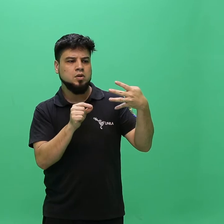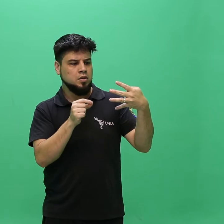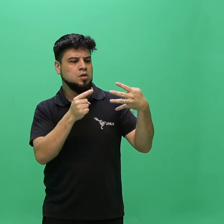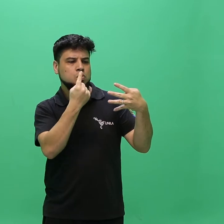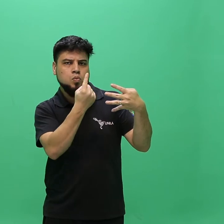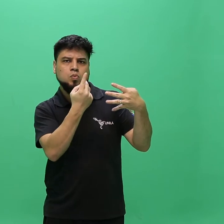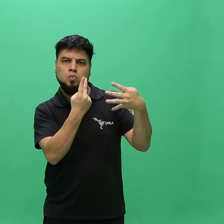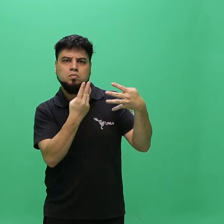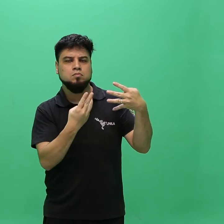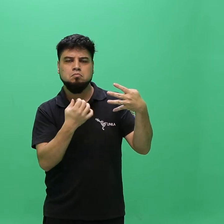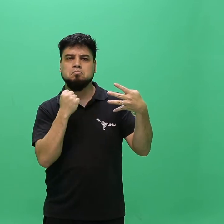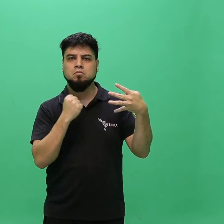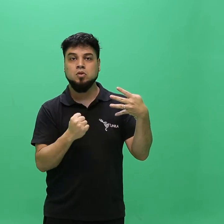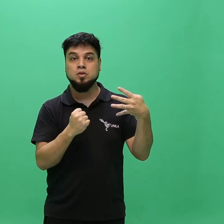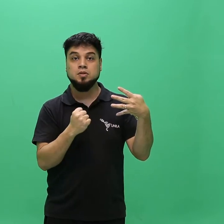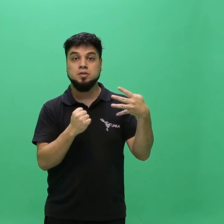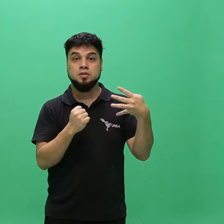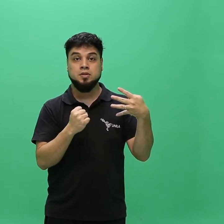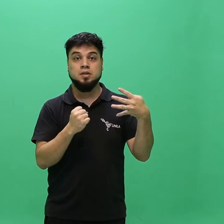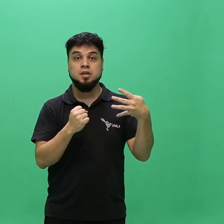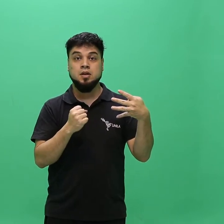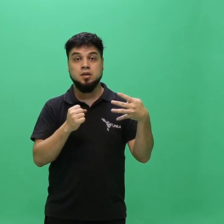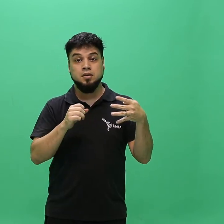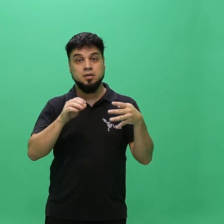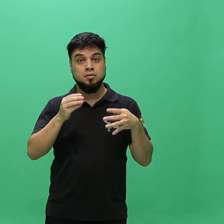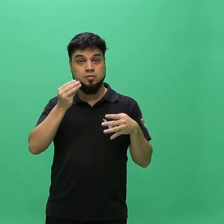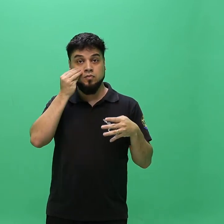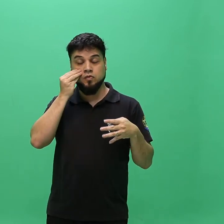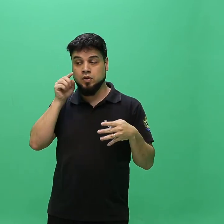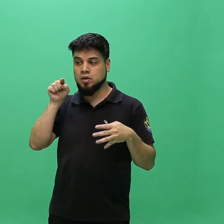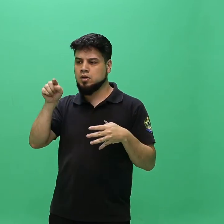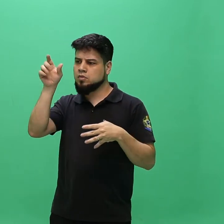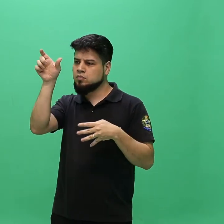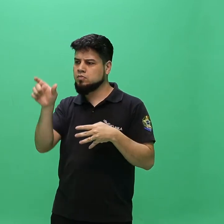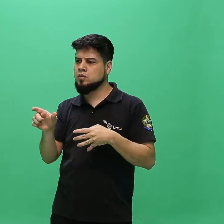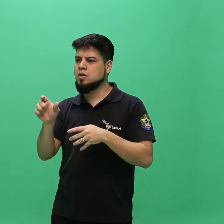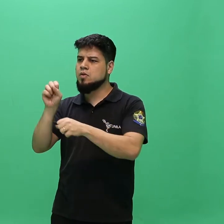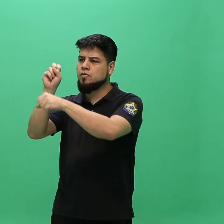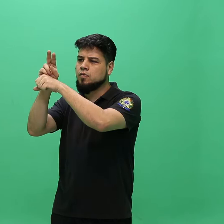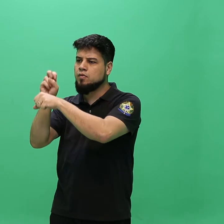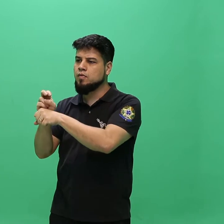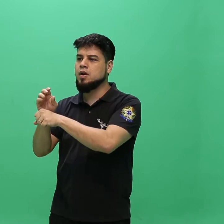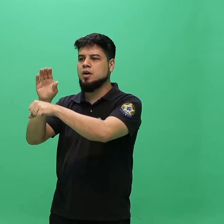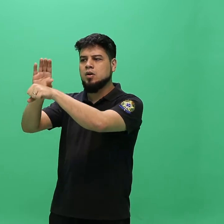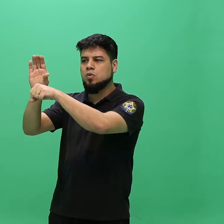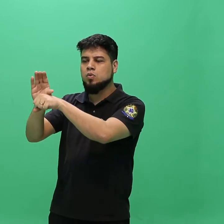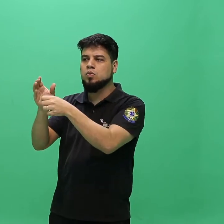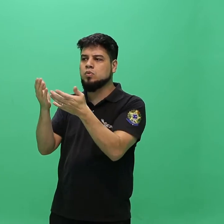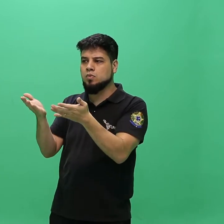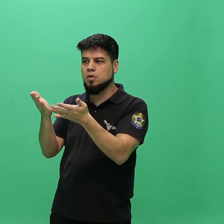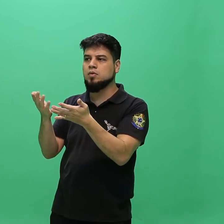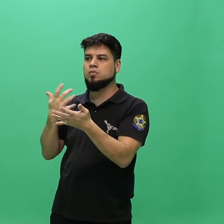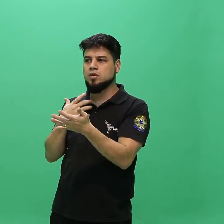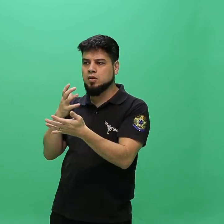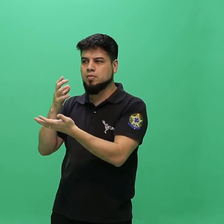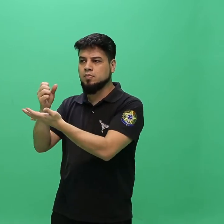modalidade e, ainda que determinado curso oferte vagas para ocupação neste processo, existe a